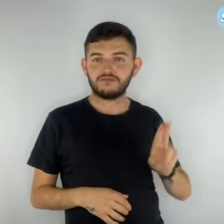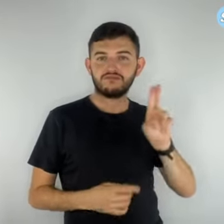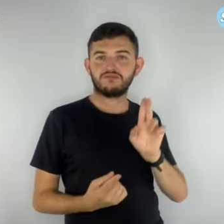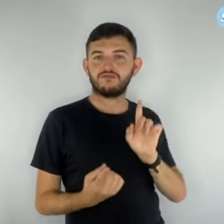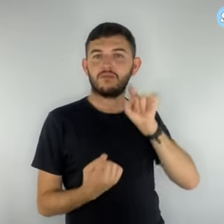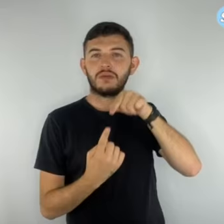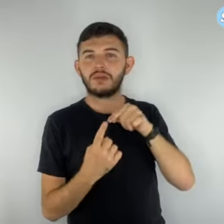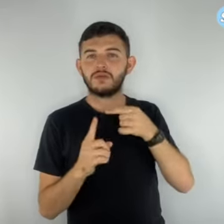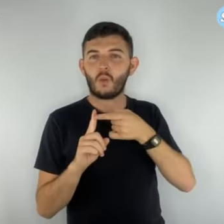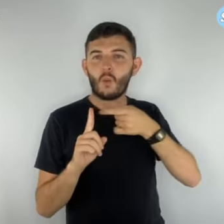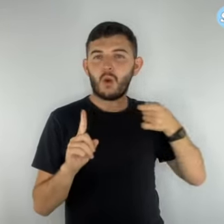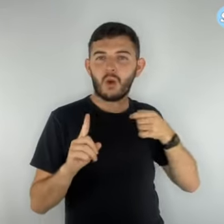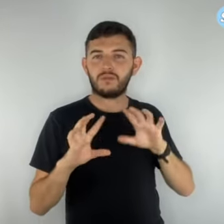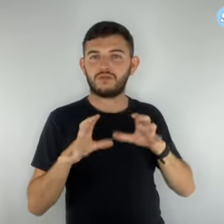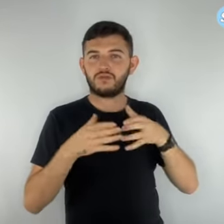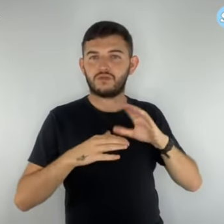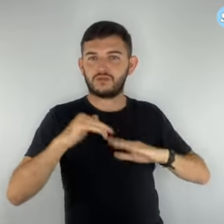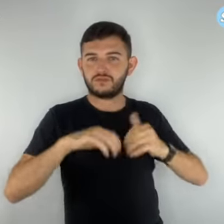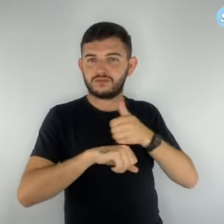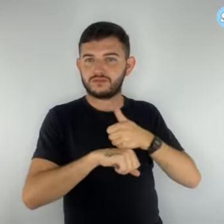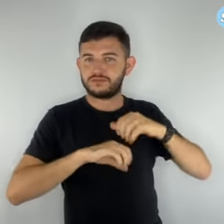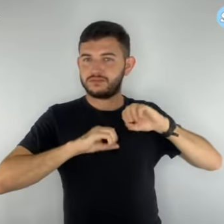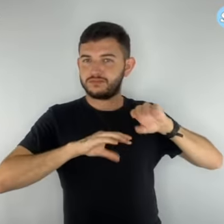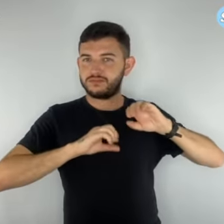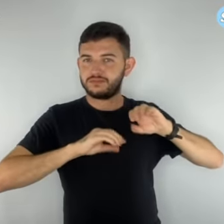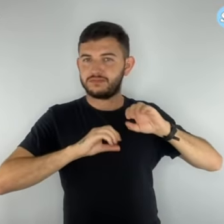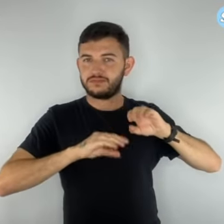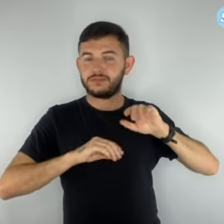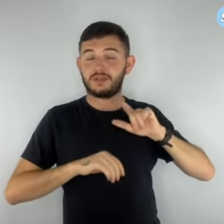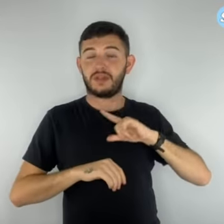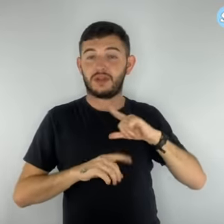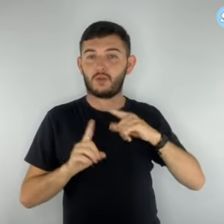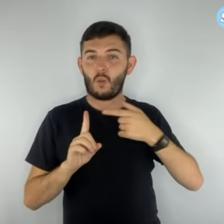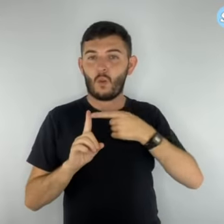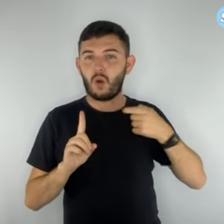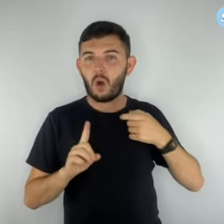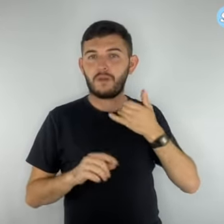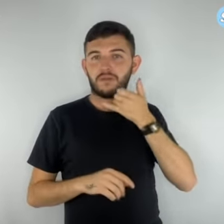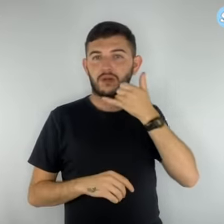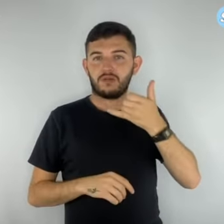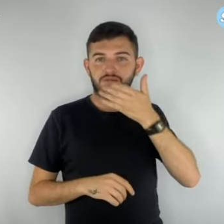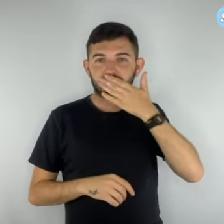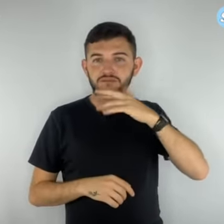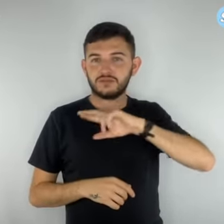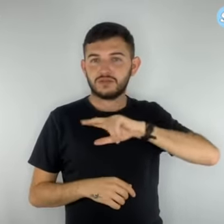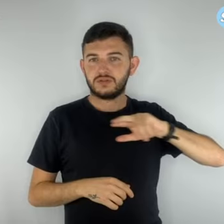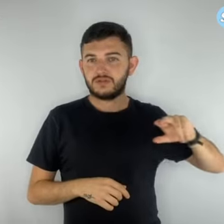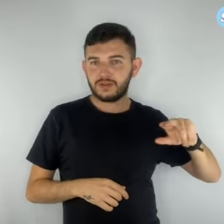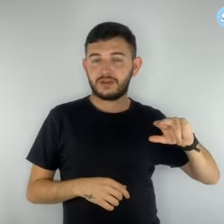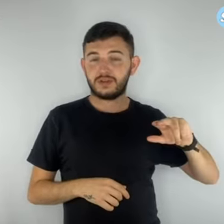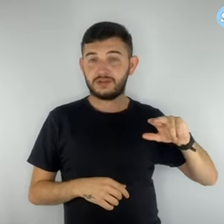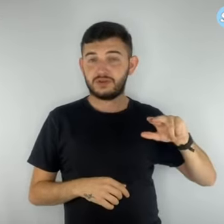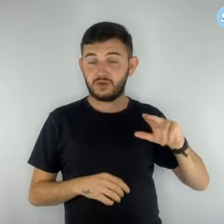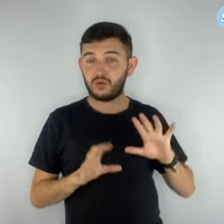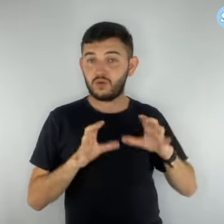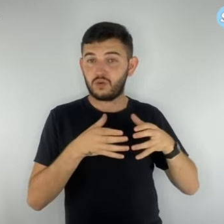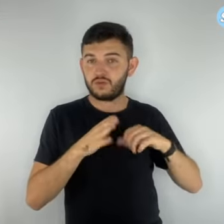exemplo de outras modalidades de golpe telefônico, os bandidos entram em contato com professores ou orientadores